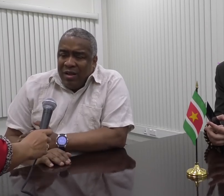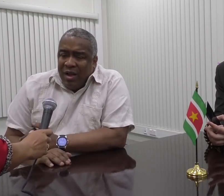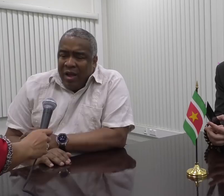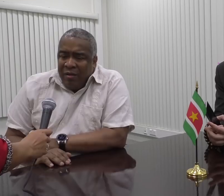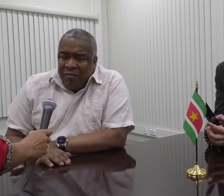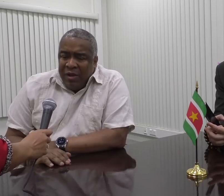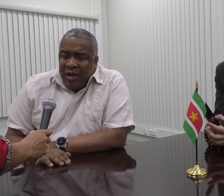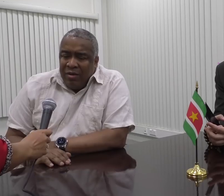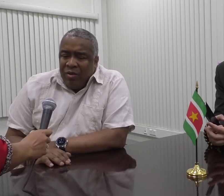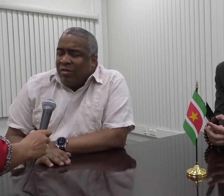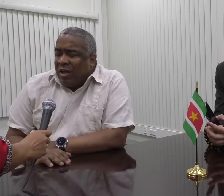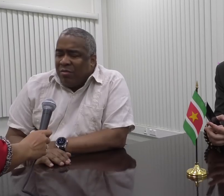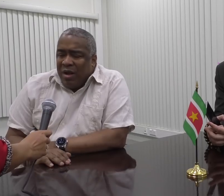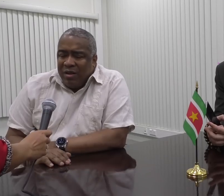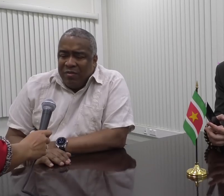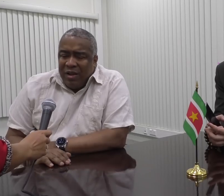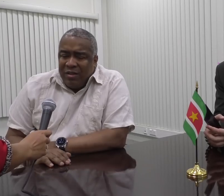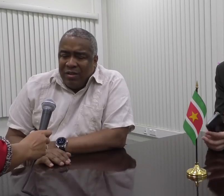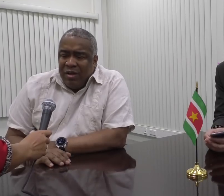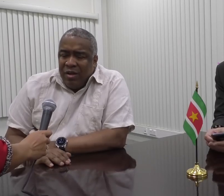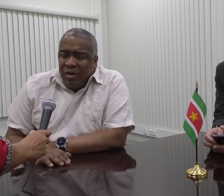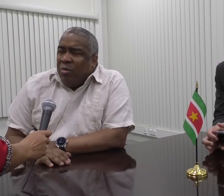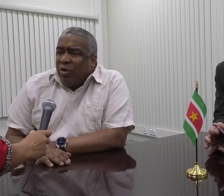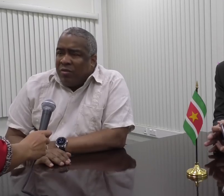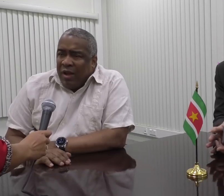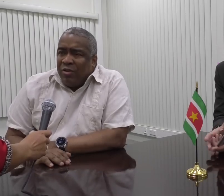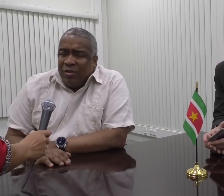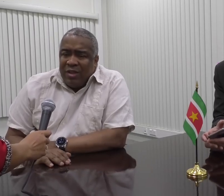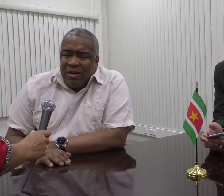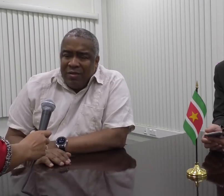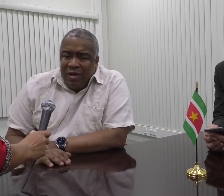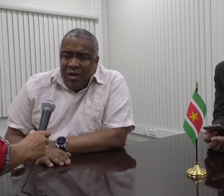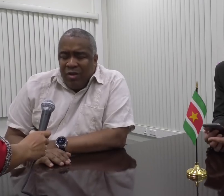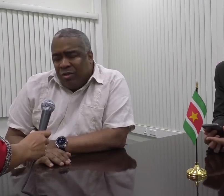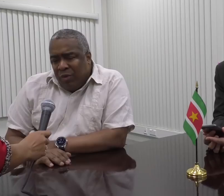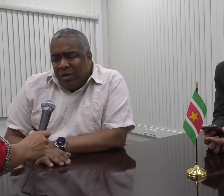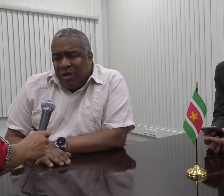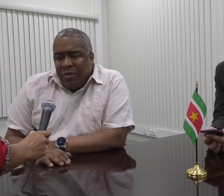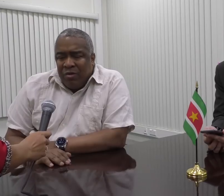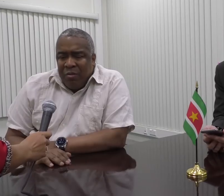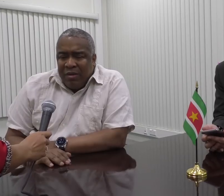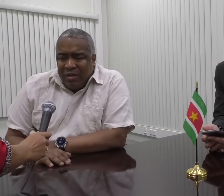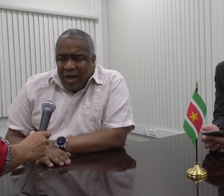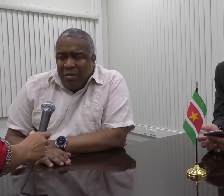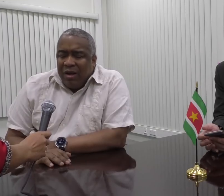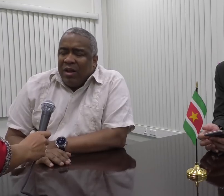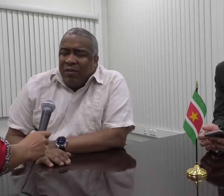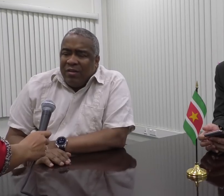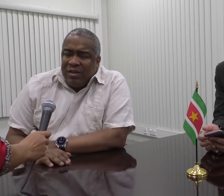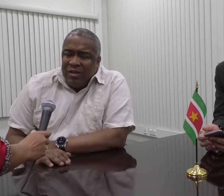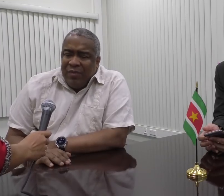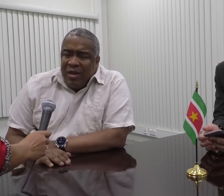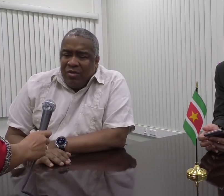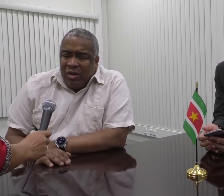gaan en via onze staatsbanken in feite hun importen veilig kunnen stellen. En onze tweede stap is om met de centrale bank